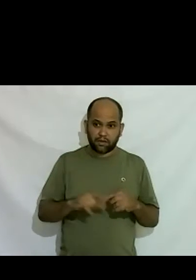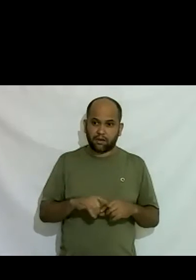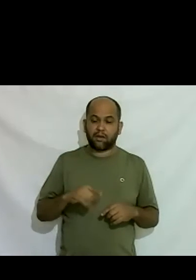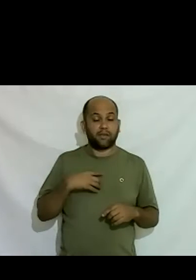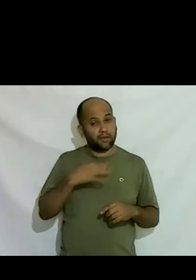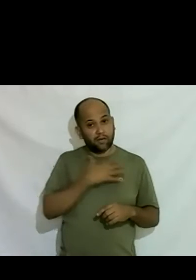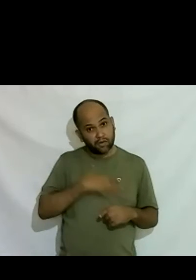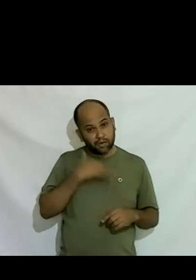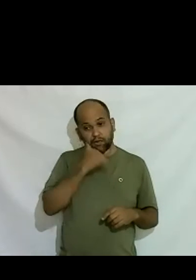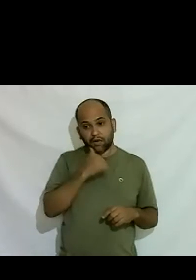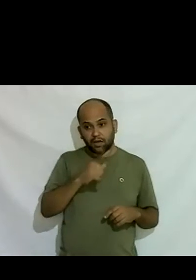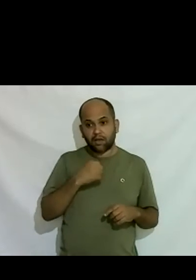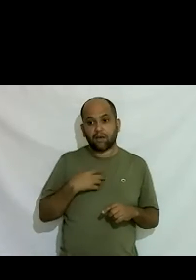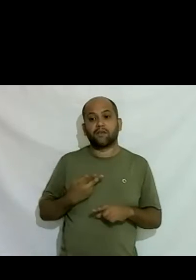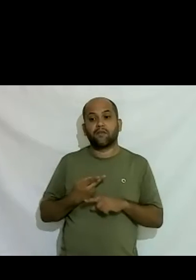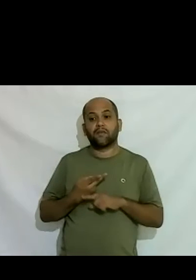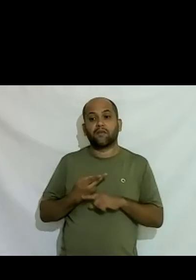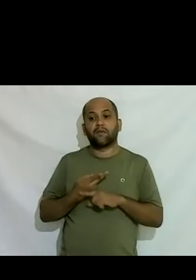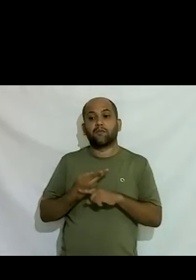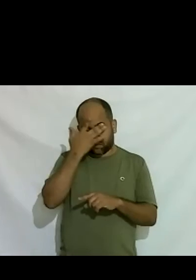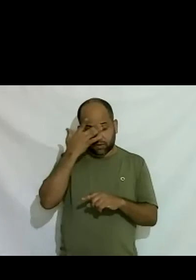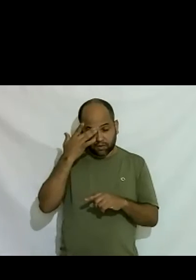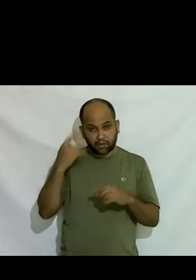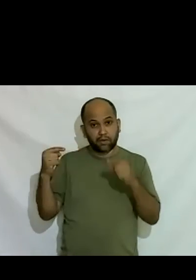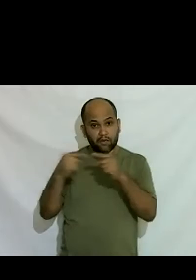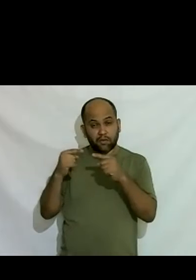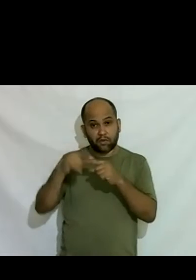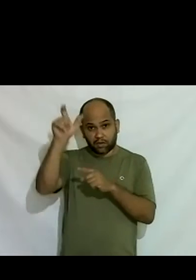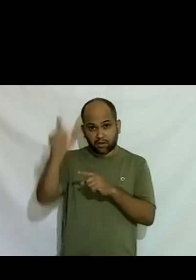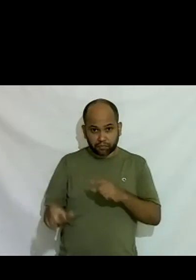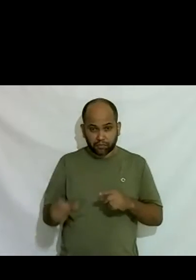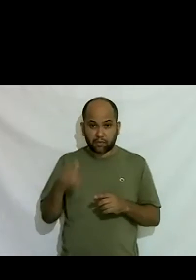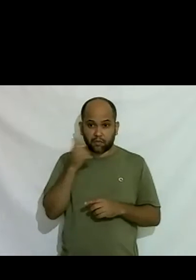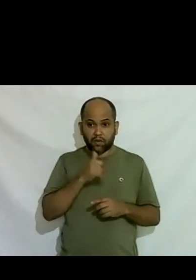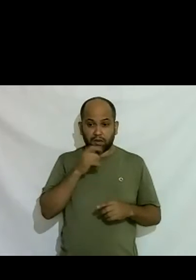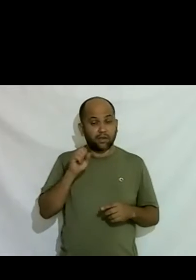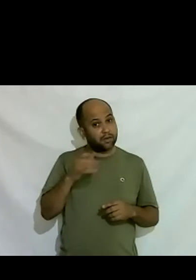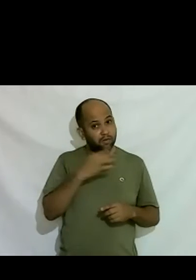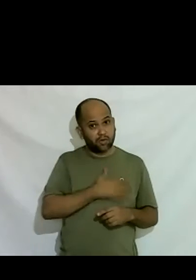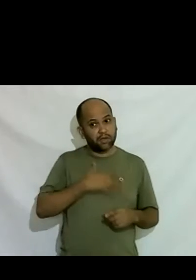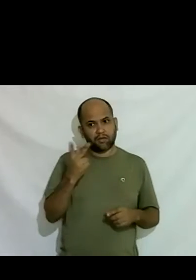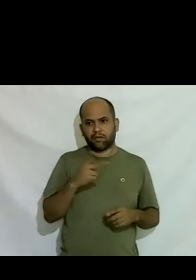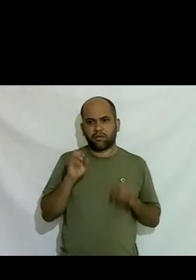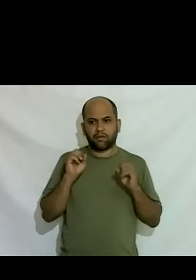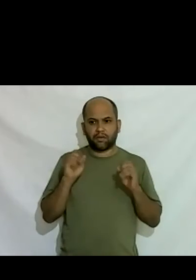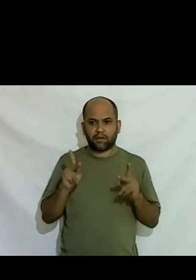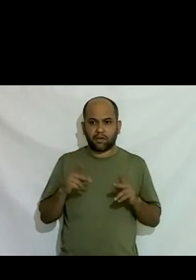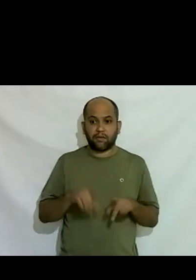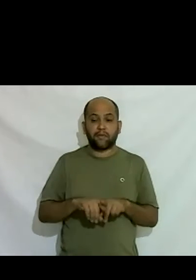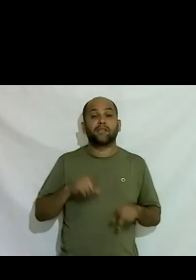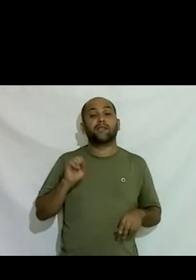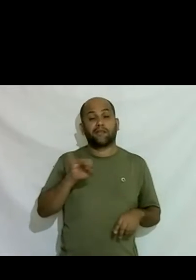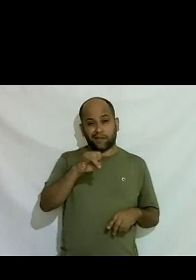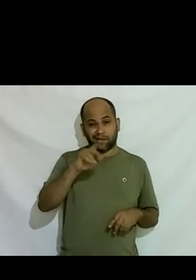para acompanhar alguém que esteja naquele universo das mulheres ou se você gostar dos dois tudo bem mas se você é hétero